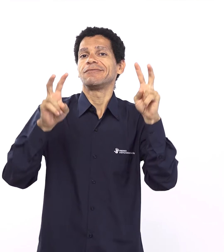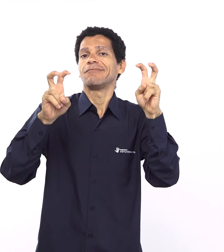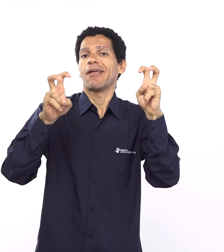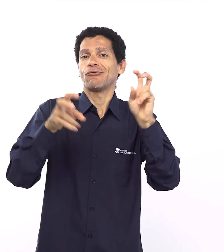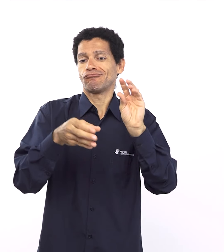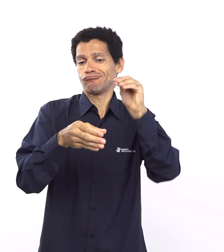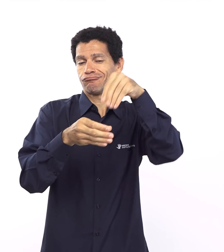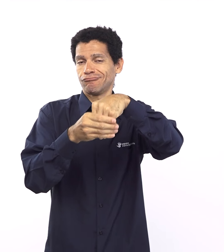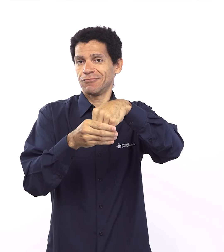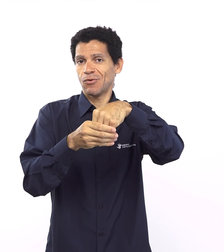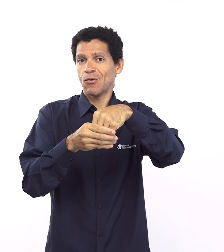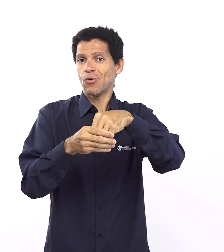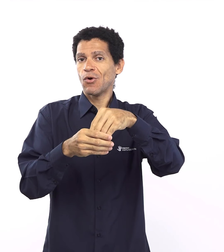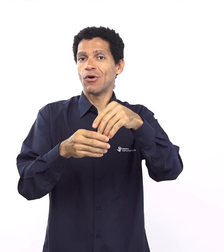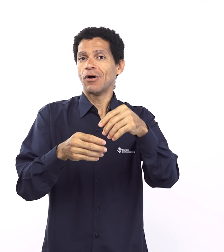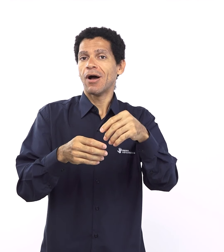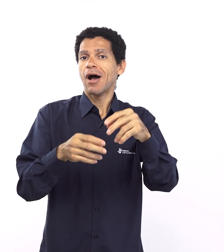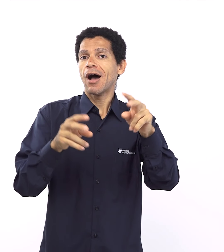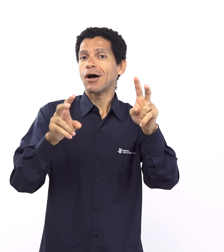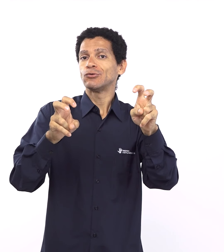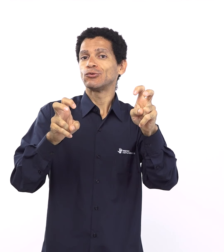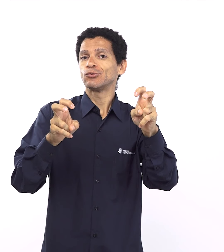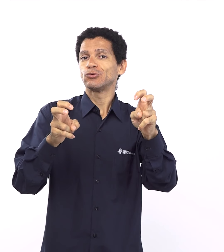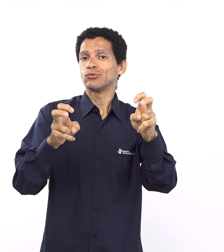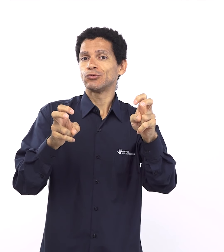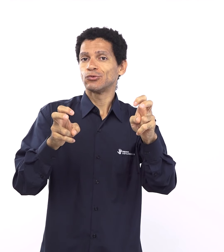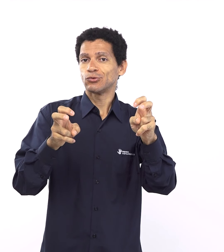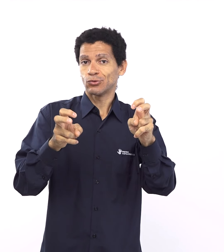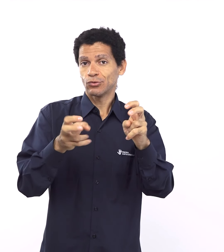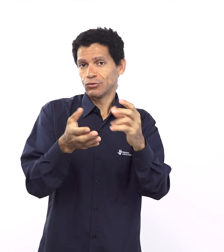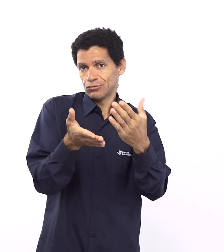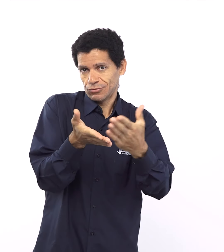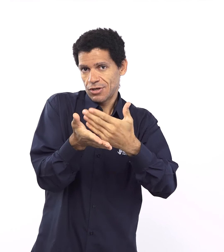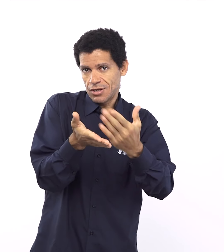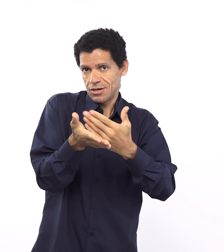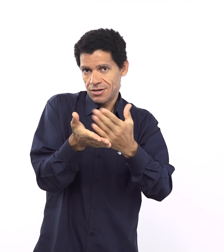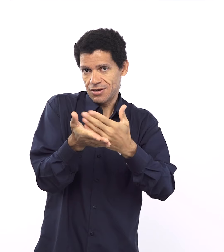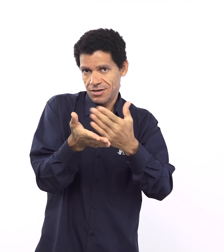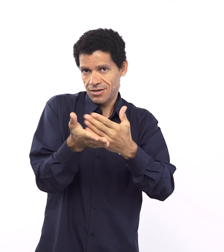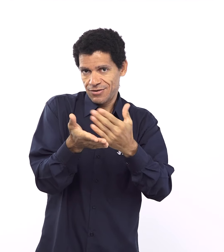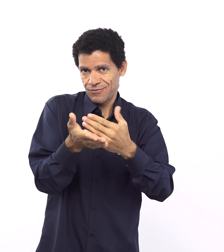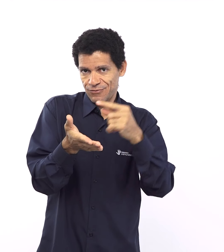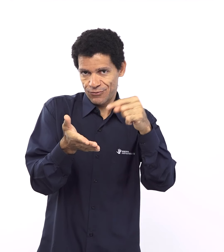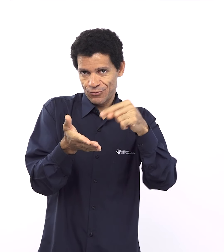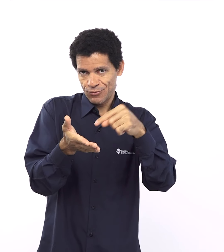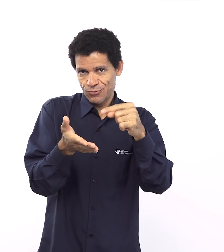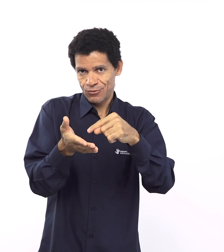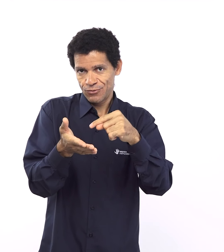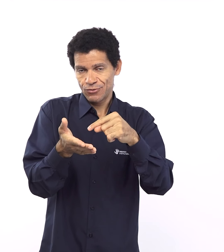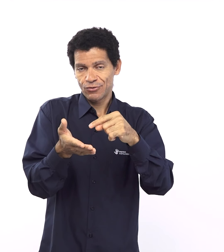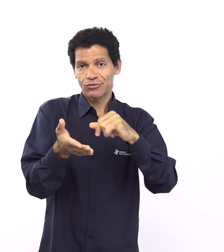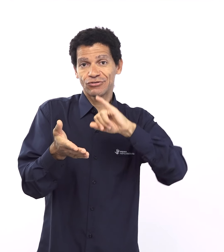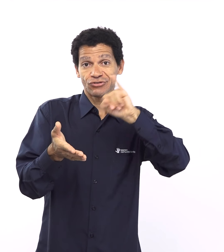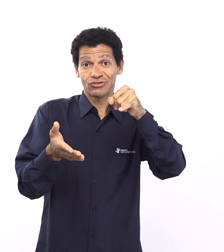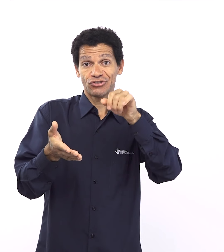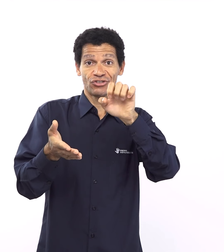conforto que vai mais ou menos do capítulo 29 ao 33 onde a gente tem uma promessa sendo